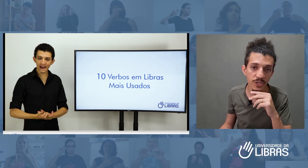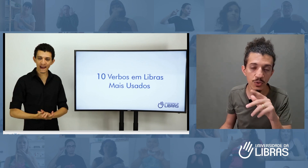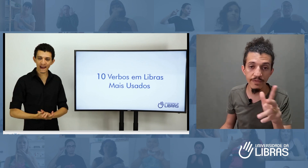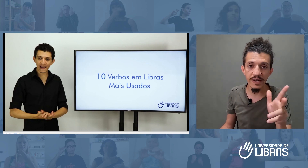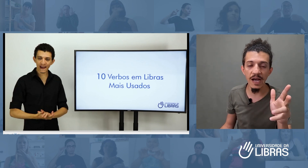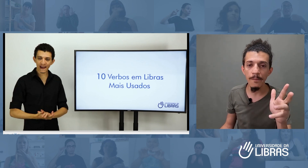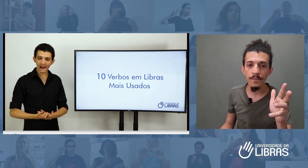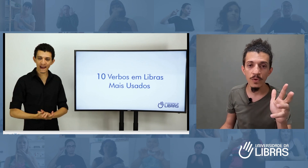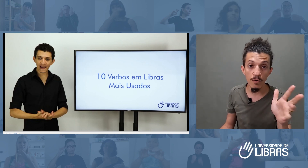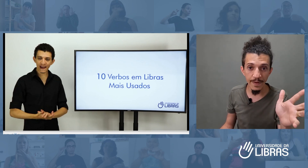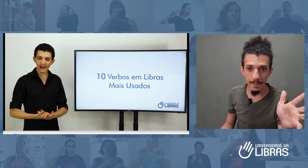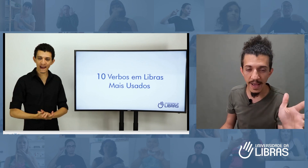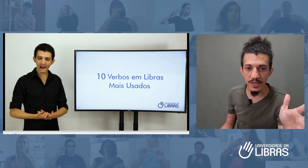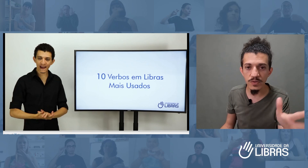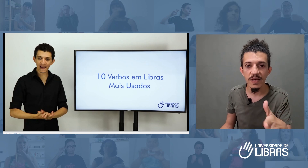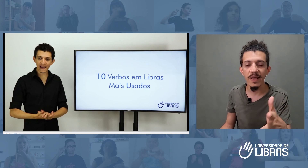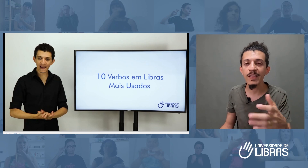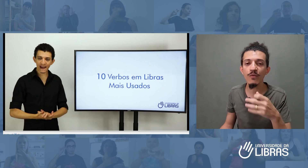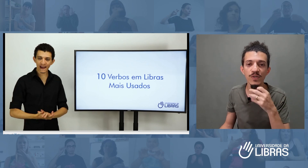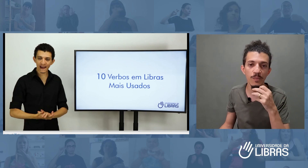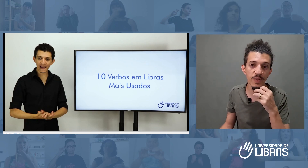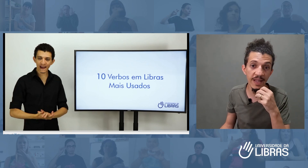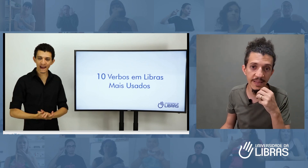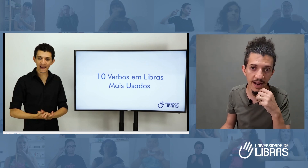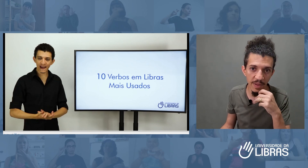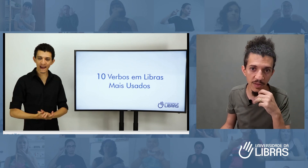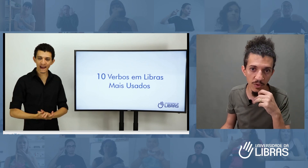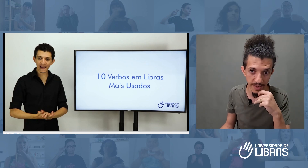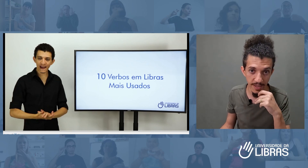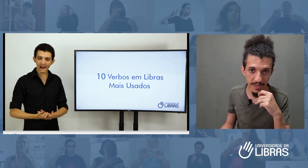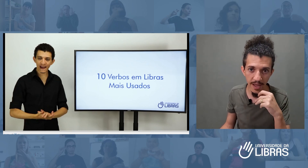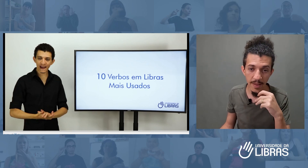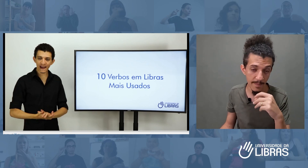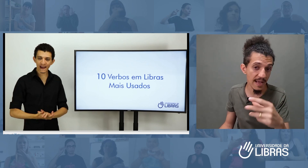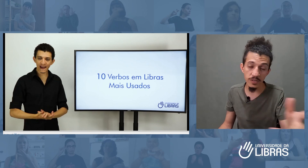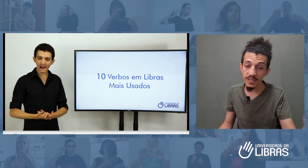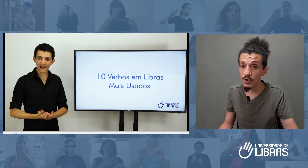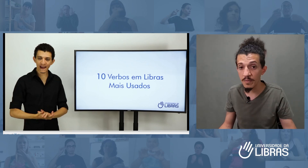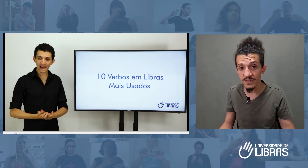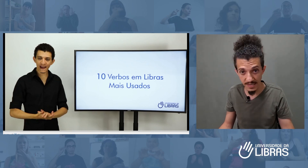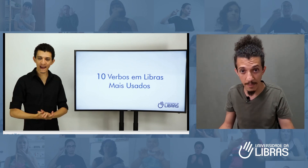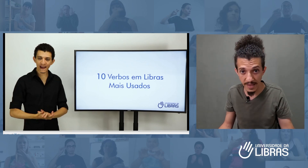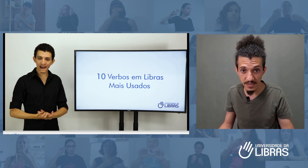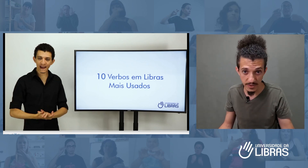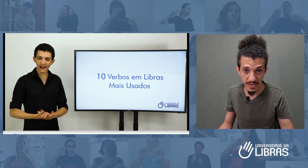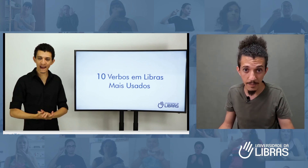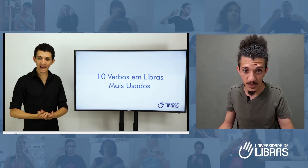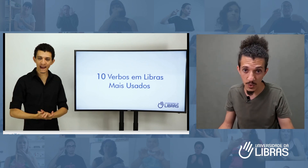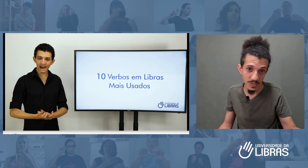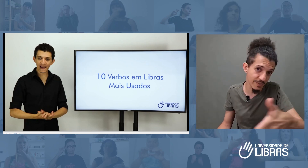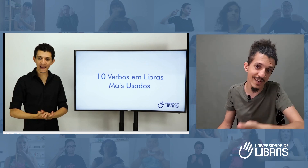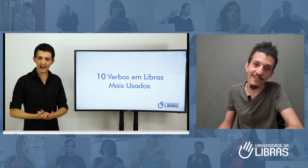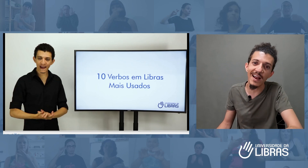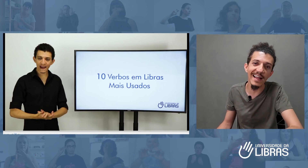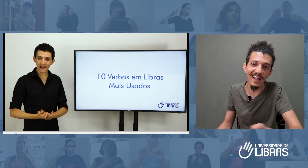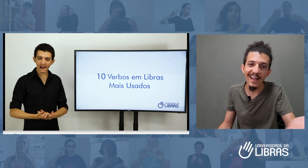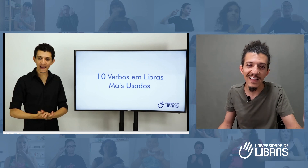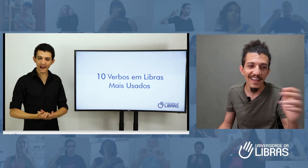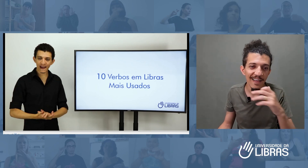conversar, confirmar isso, e então você poder entrar na mentoria. Mas só tem como você saber se você é a pessoa ou se você for lá, tá? Estou